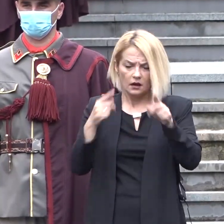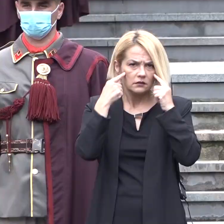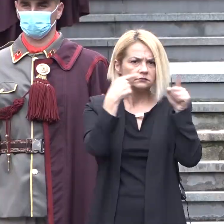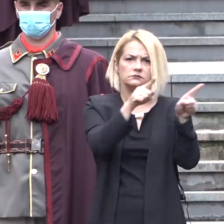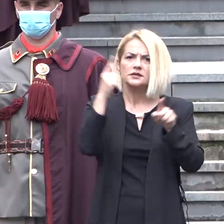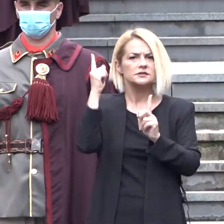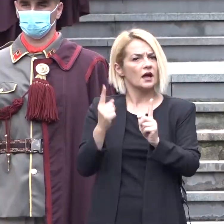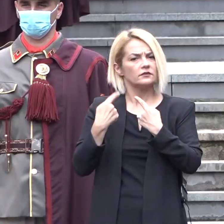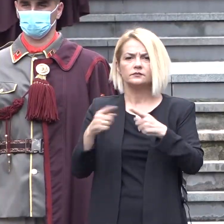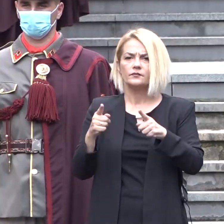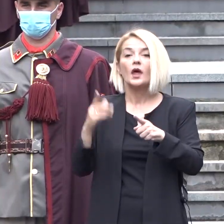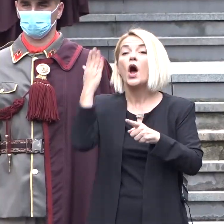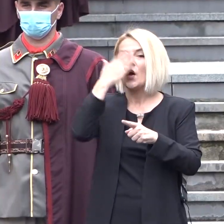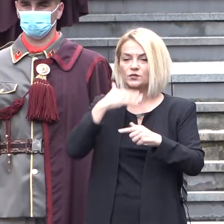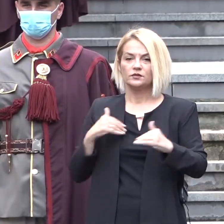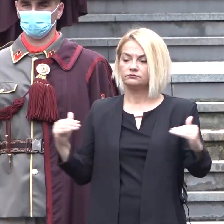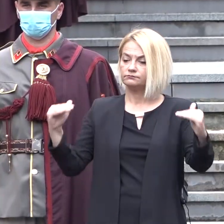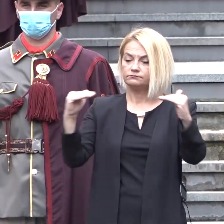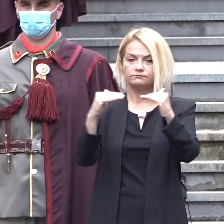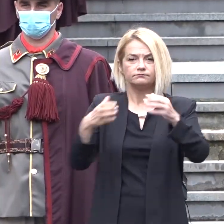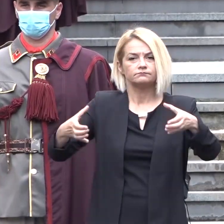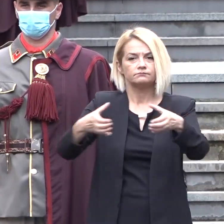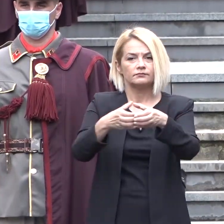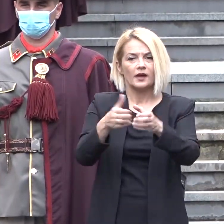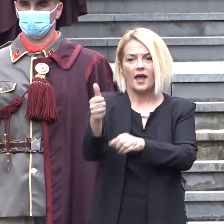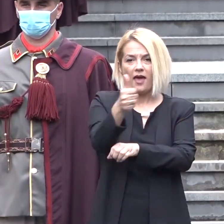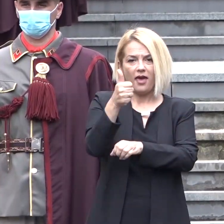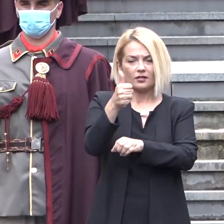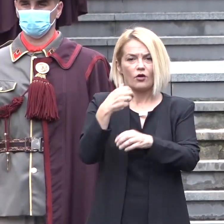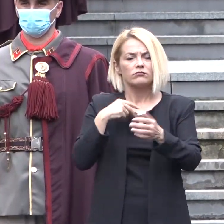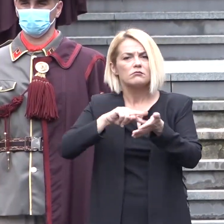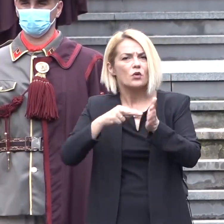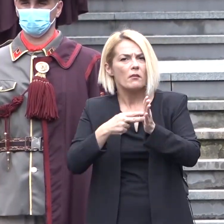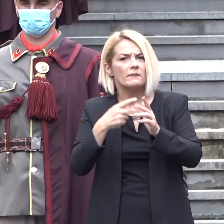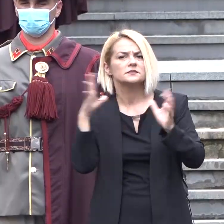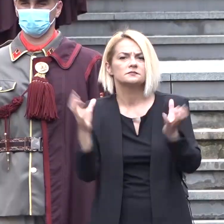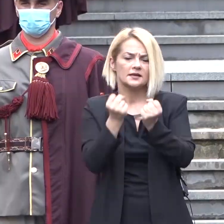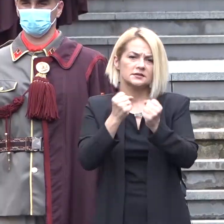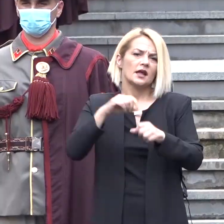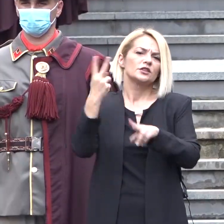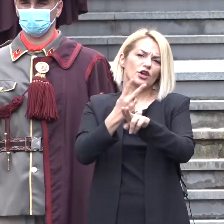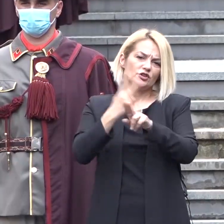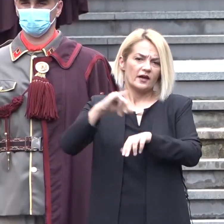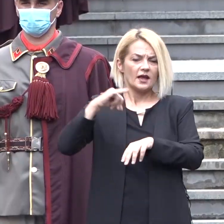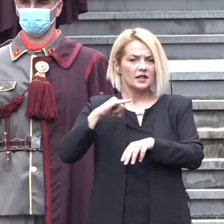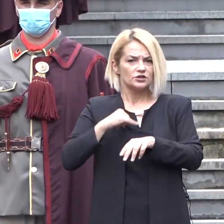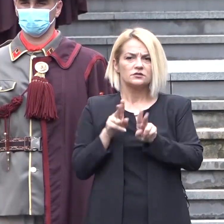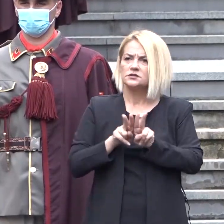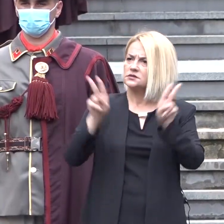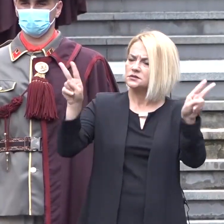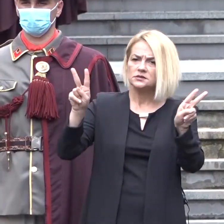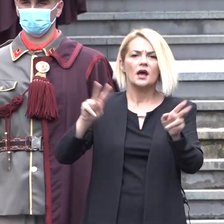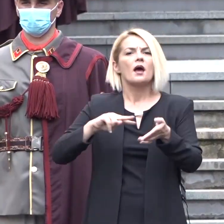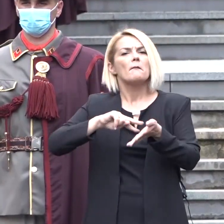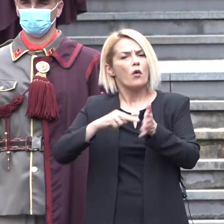меѓу себе, тие успеја да се обединат околу државните интереси, независност на државата, демократскиот политички